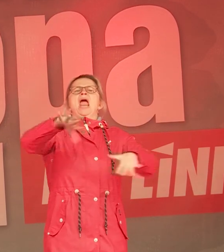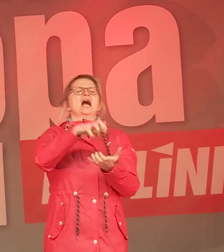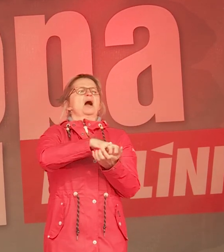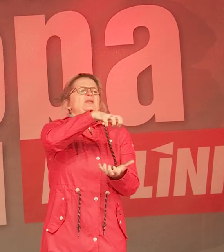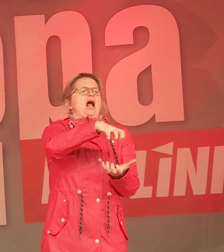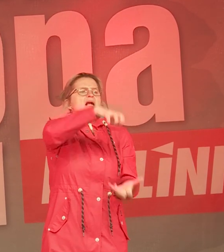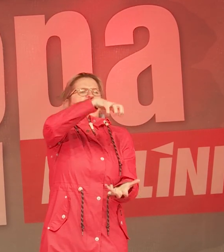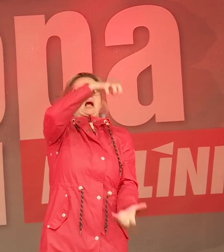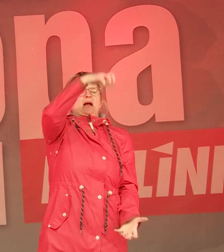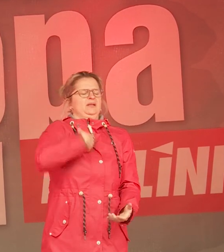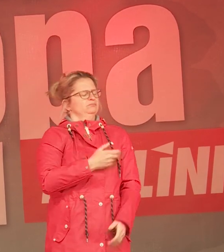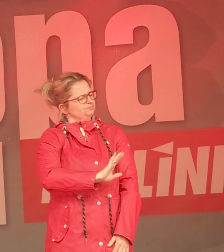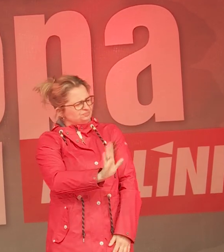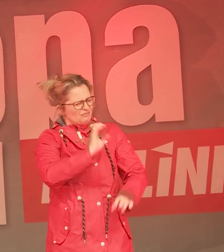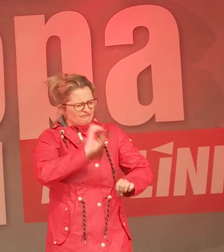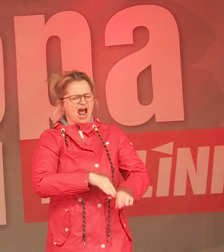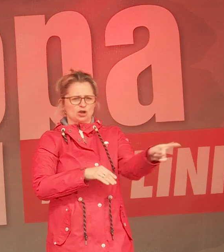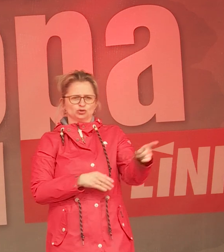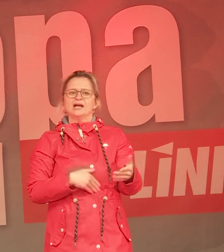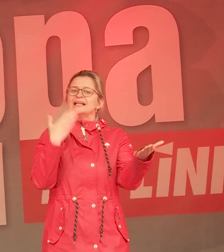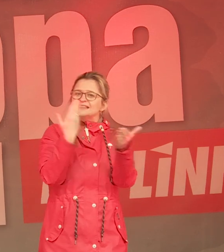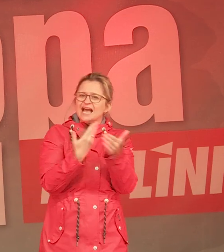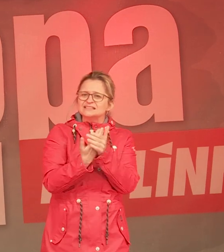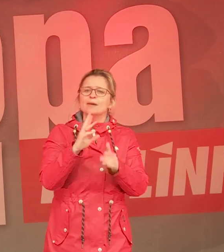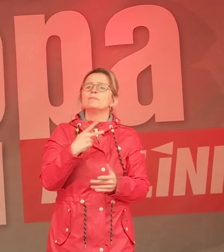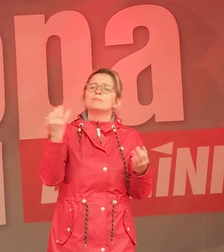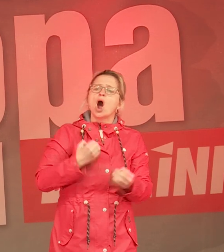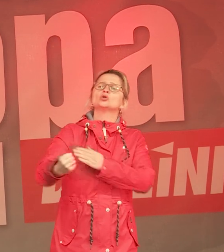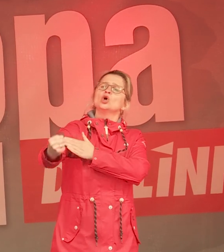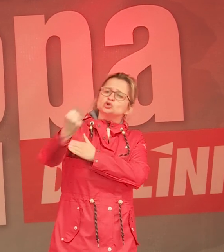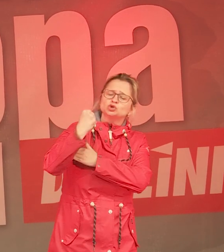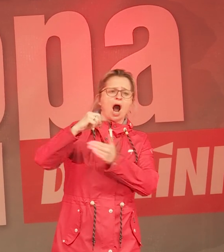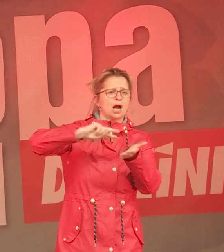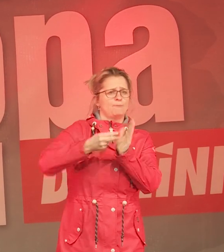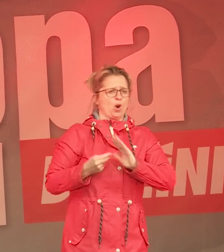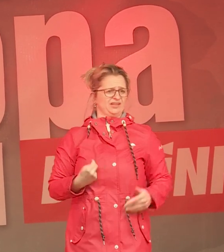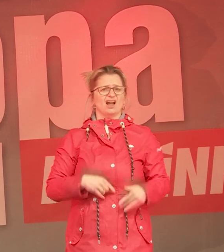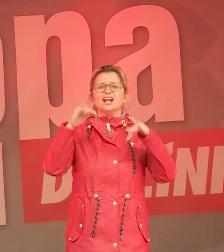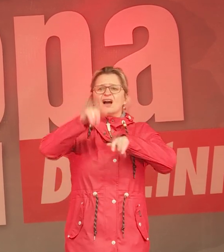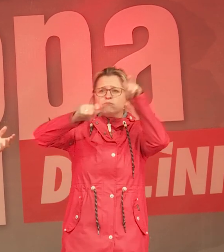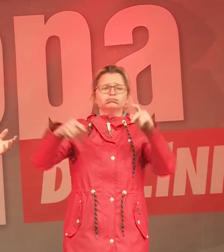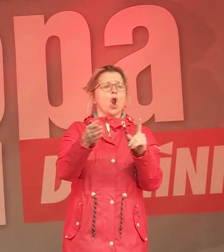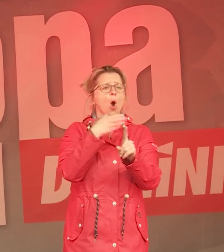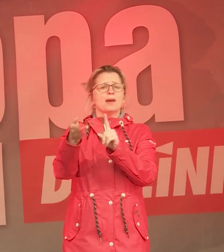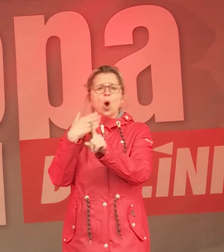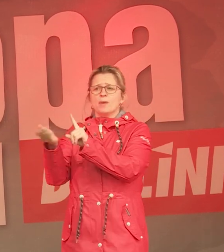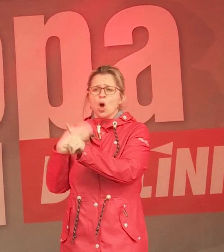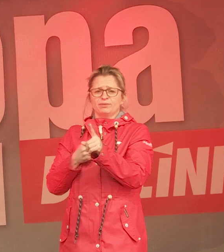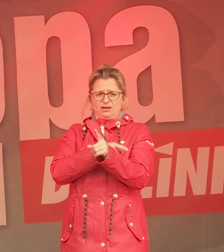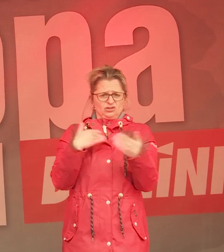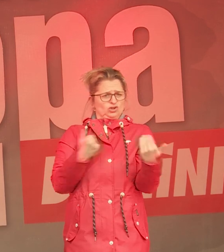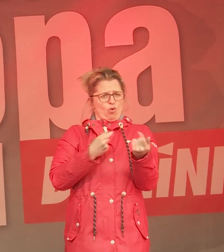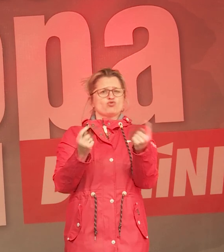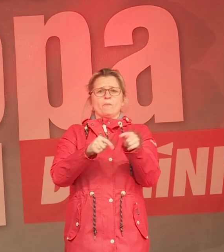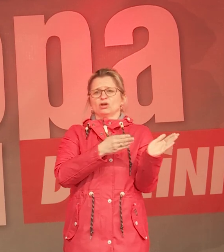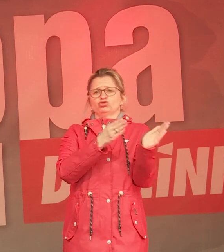Und natürlich brauchen wir dafür eine Politik, die das Rückgrat hat, sich mit diesen Lobbys anzulegen, weil diese Fehlentwicklungen, die ich eben